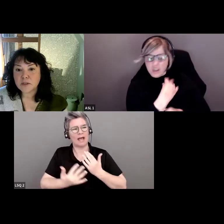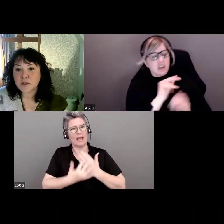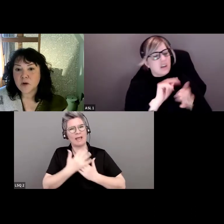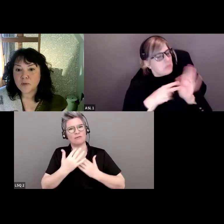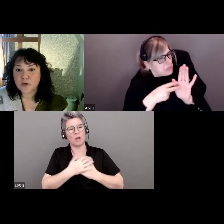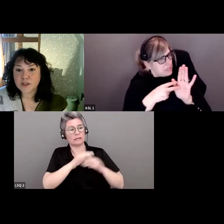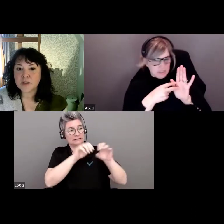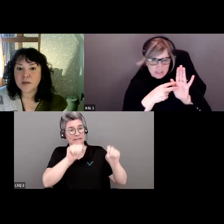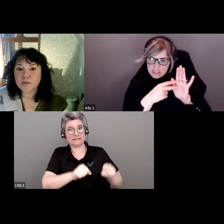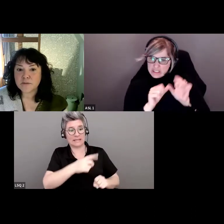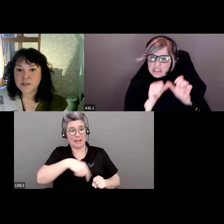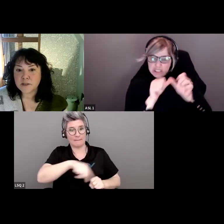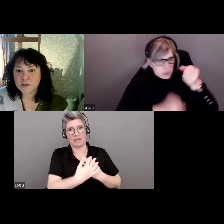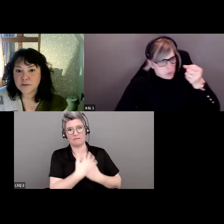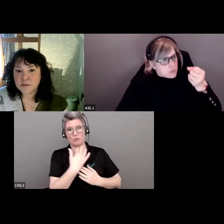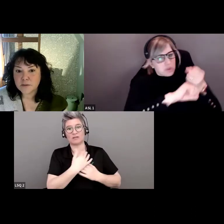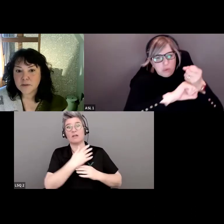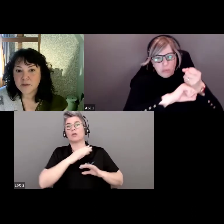par le système tout entier.